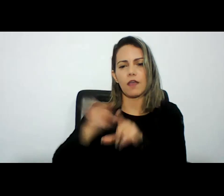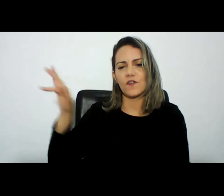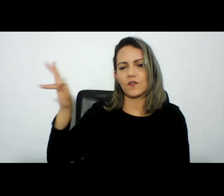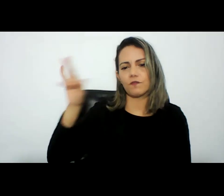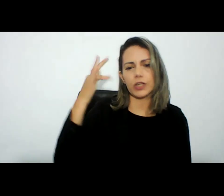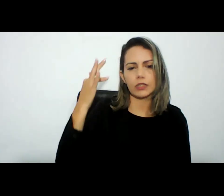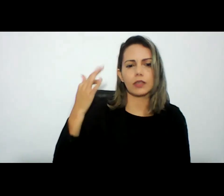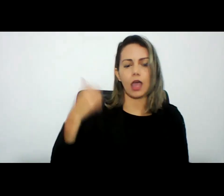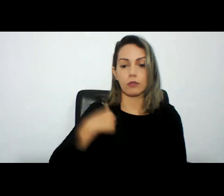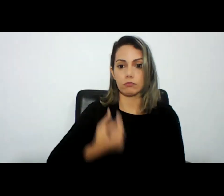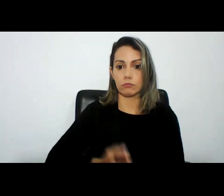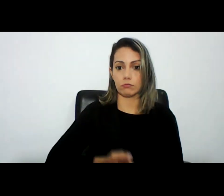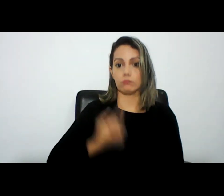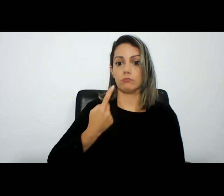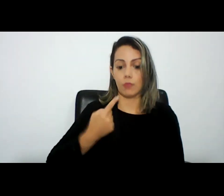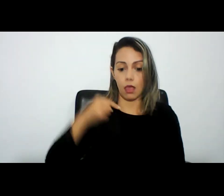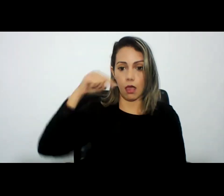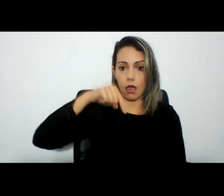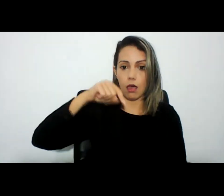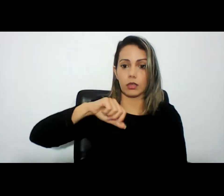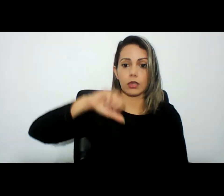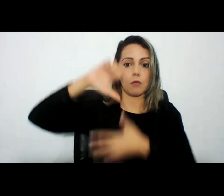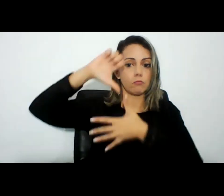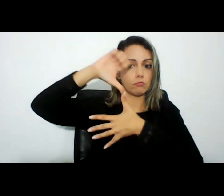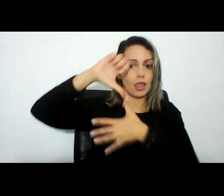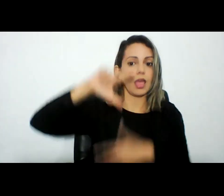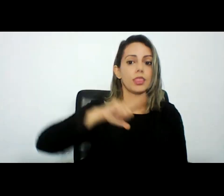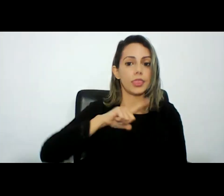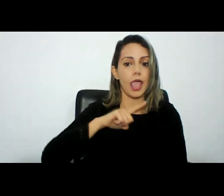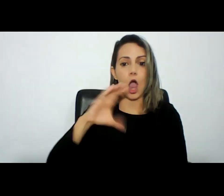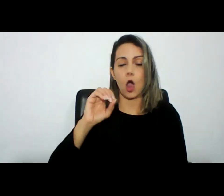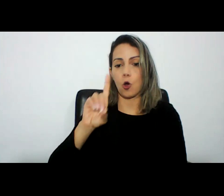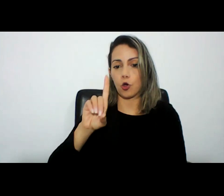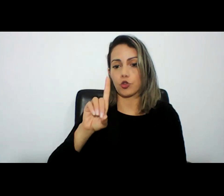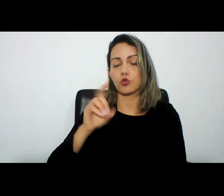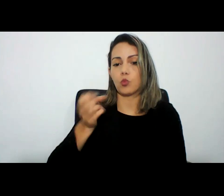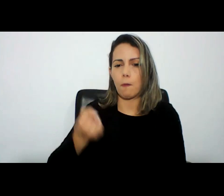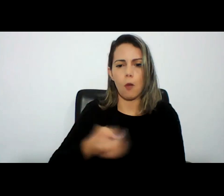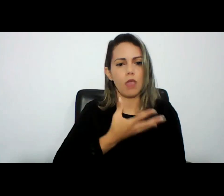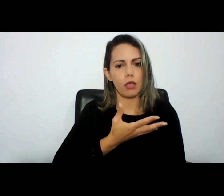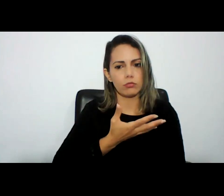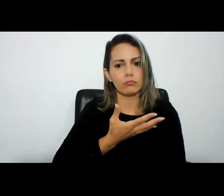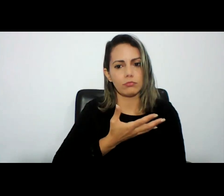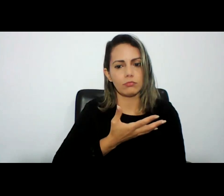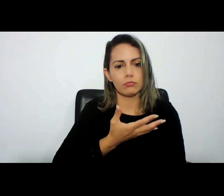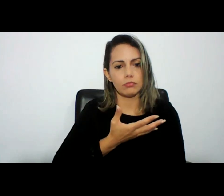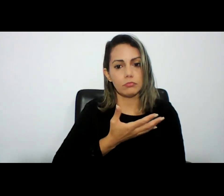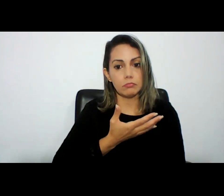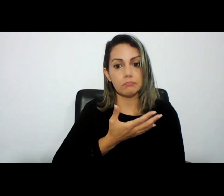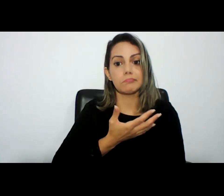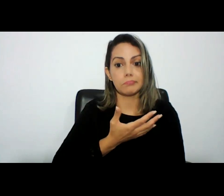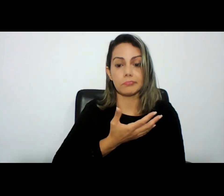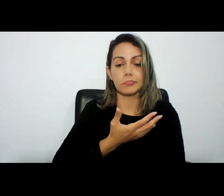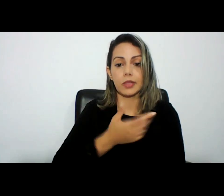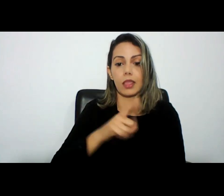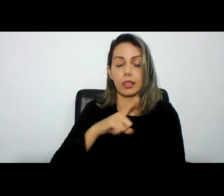aqui na América Latina nós temos também códigos modernos códigos de processo penal modernos que prevêm um